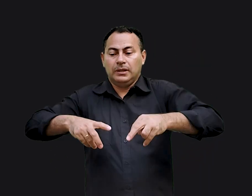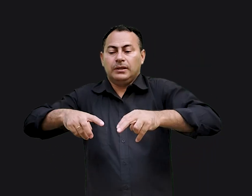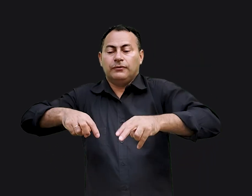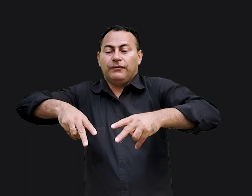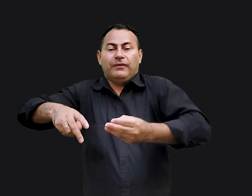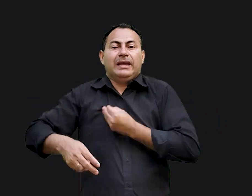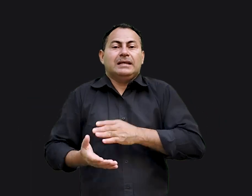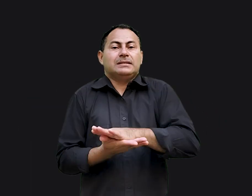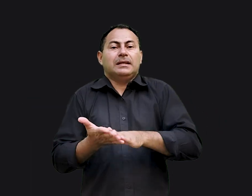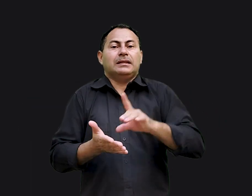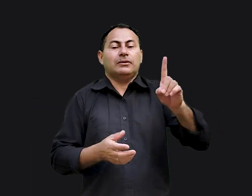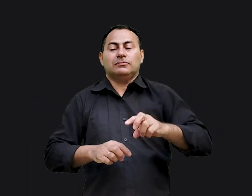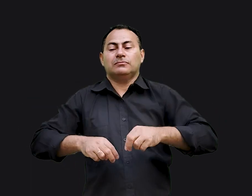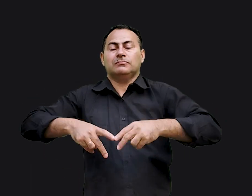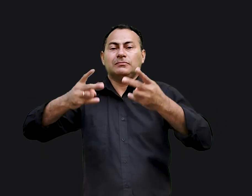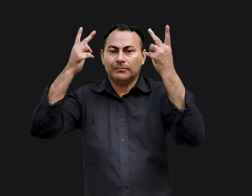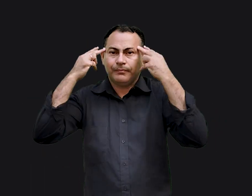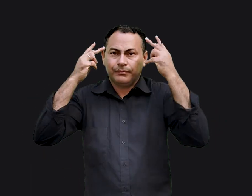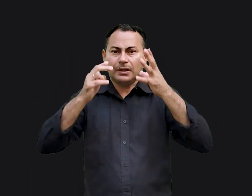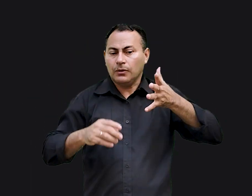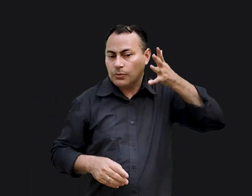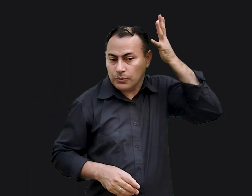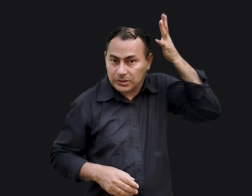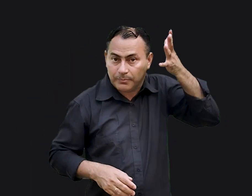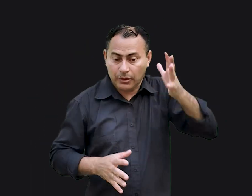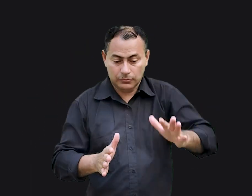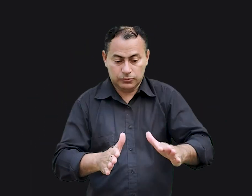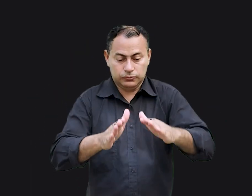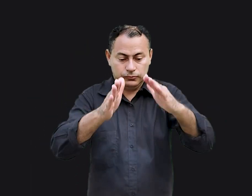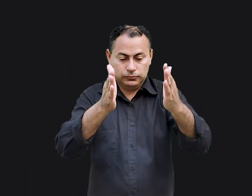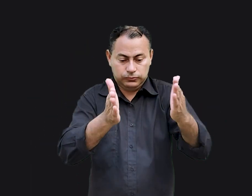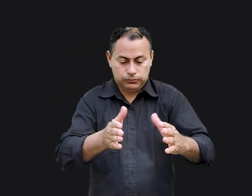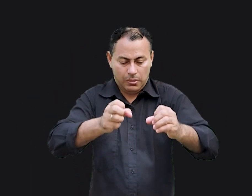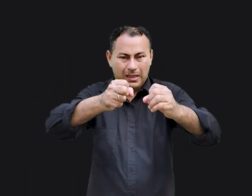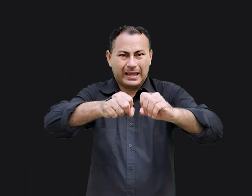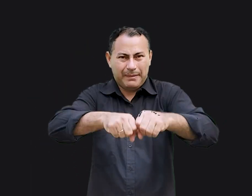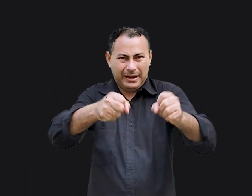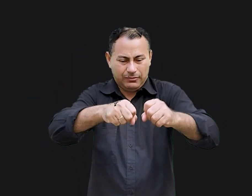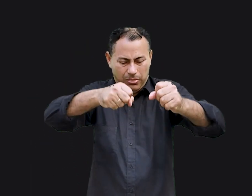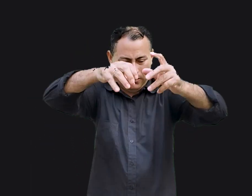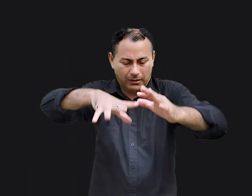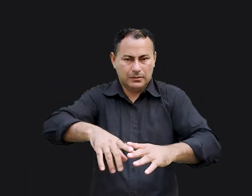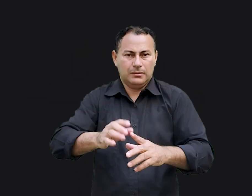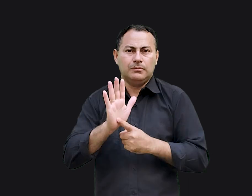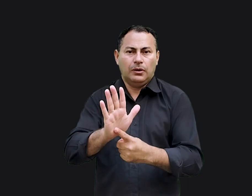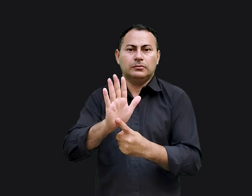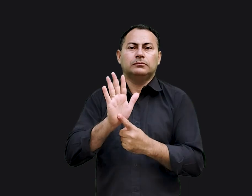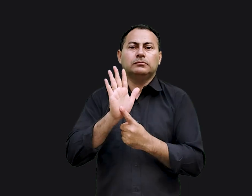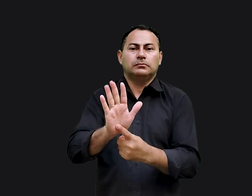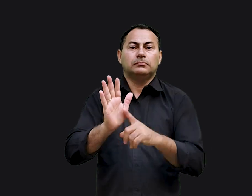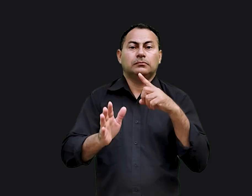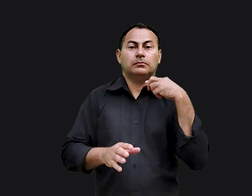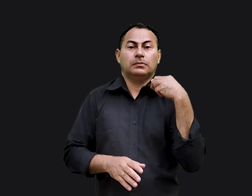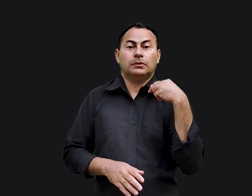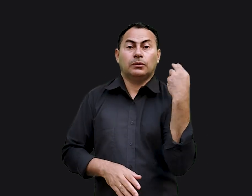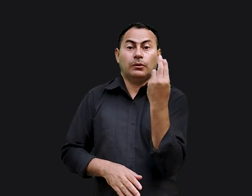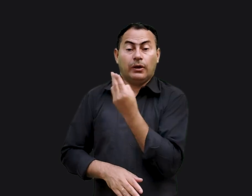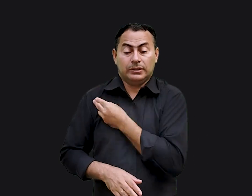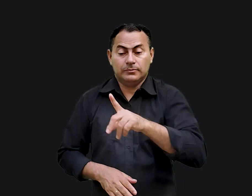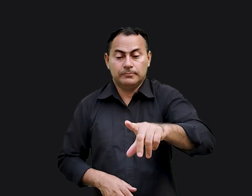do que andando sem Deus. O sermão do vaso espatifado ilustra algo diferente. Às vezes, como resultado de nossas